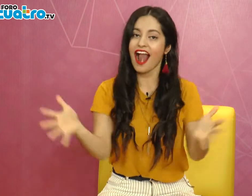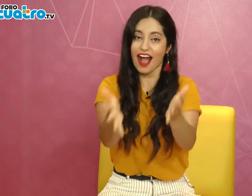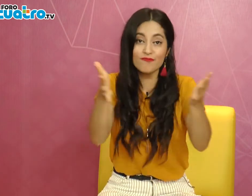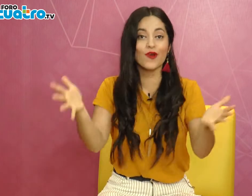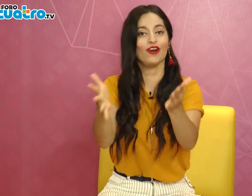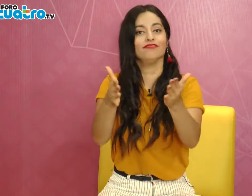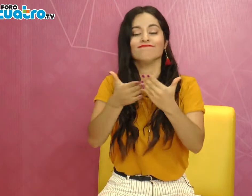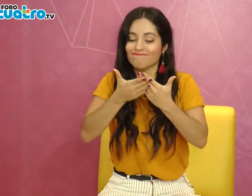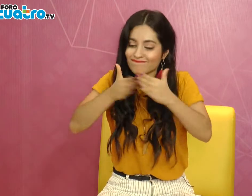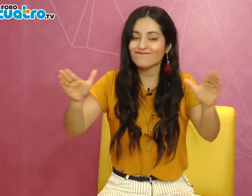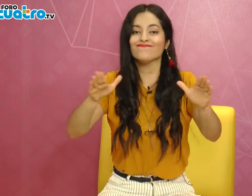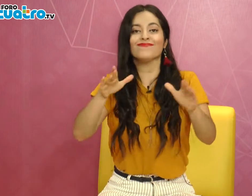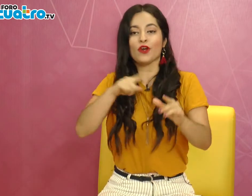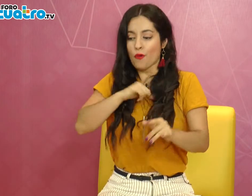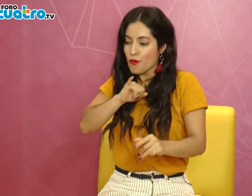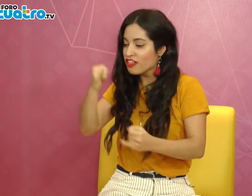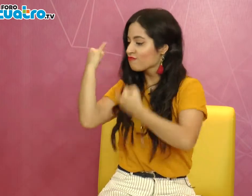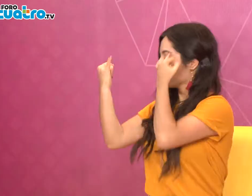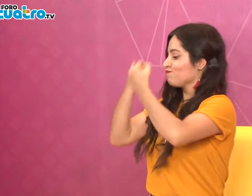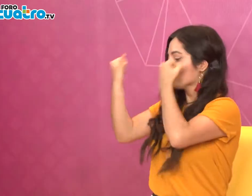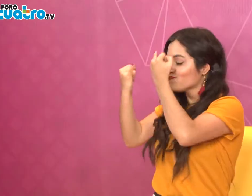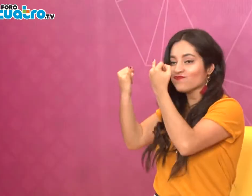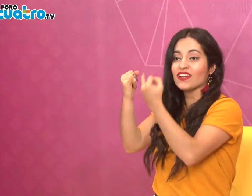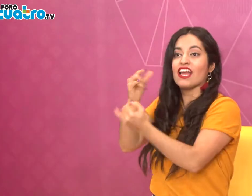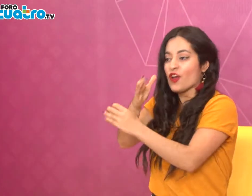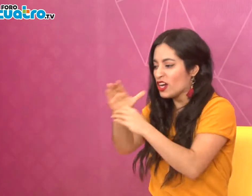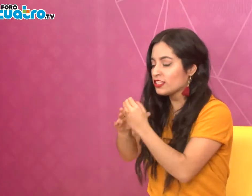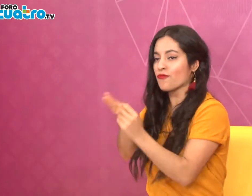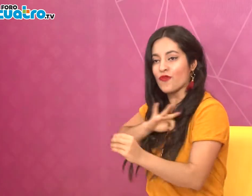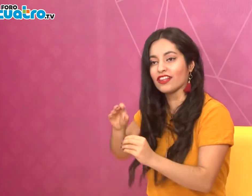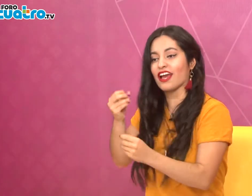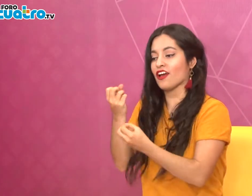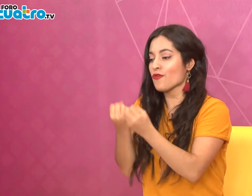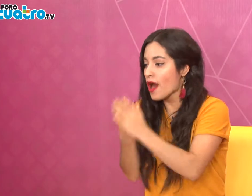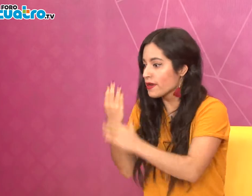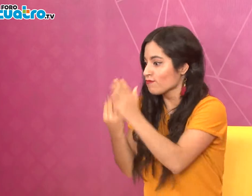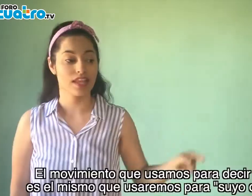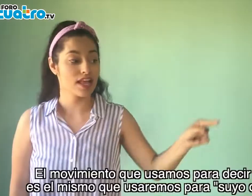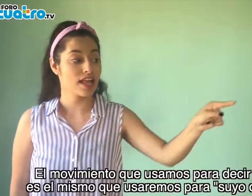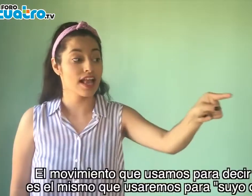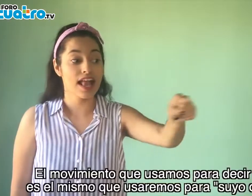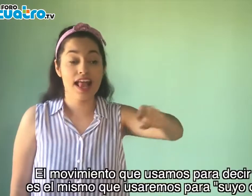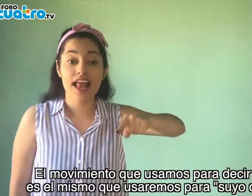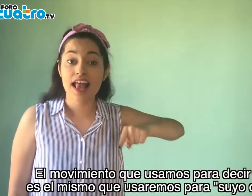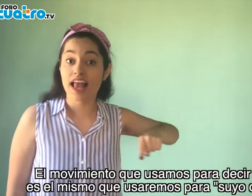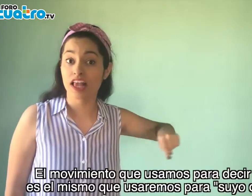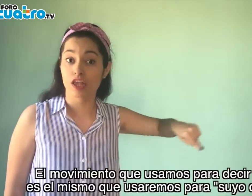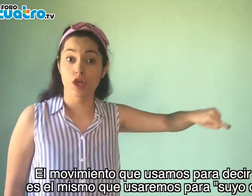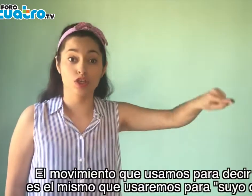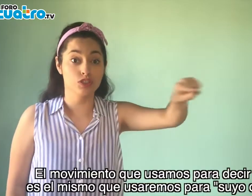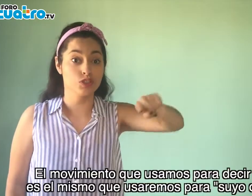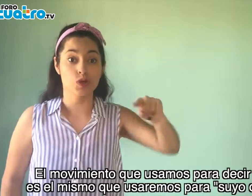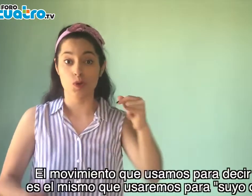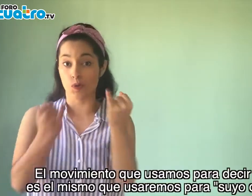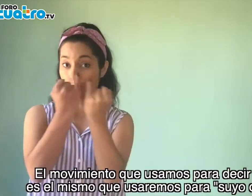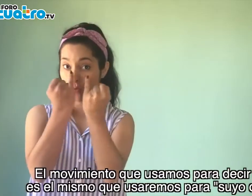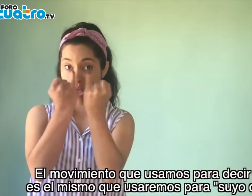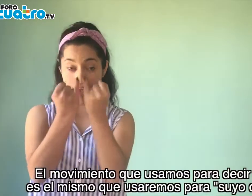ante todos esos obstáculos y los he sabido sacar adelante. Cada cosa, cada obstáculo que se me pone,